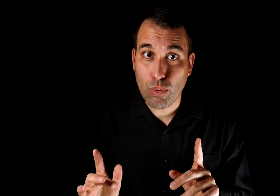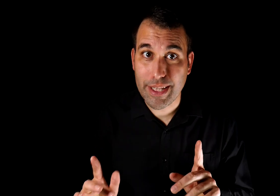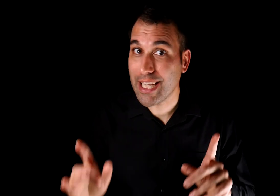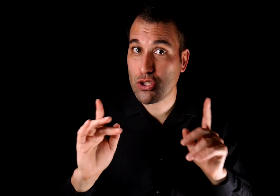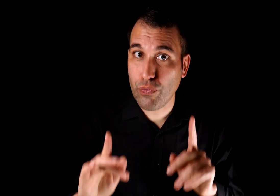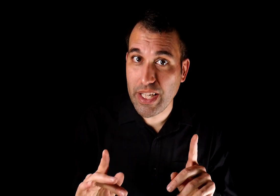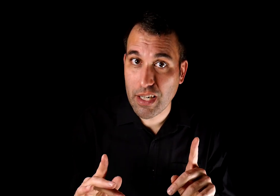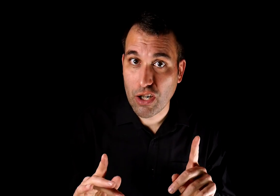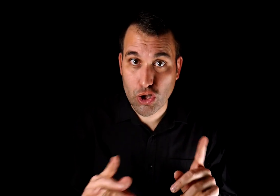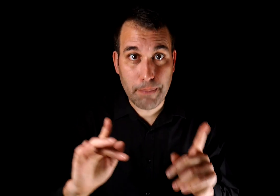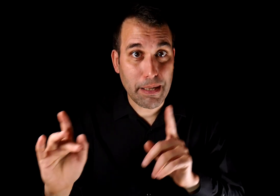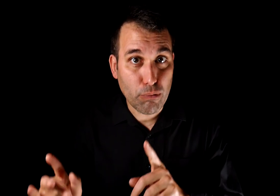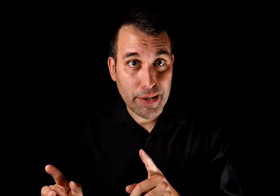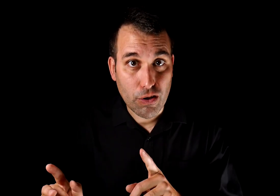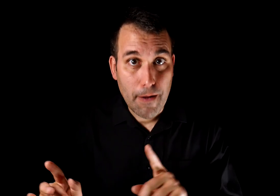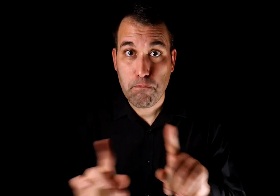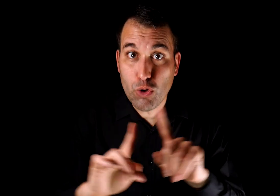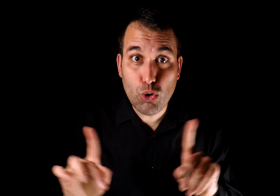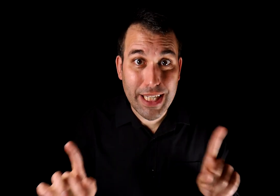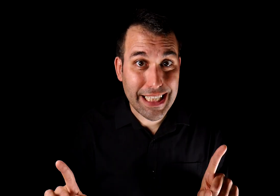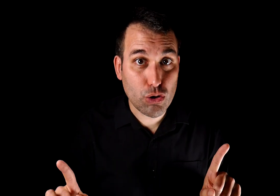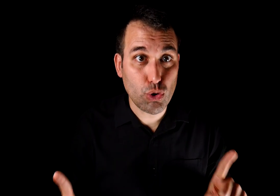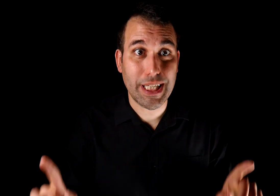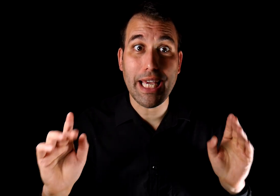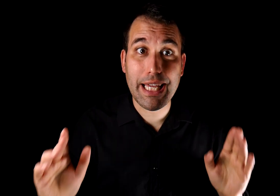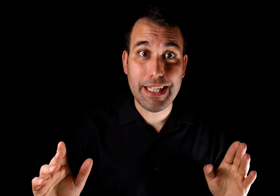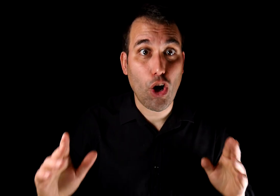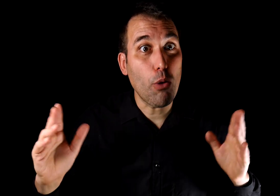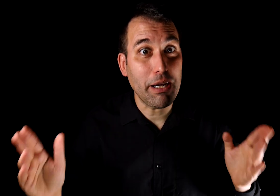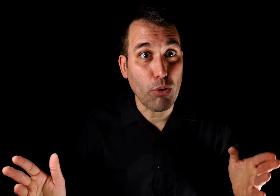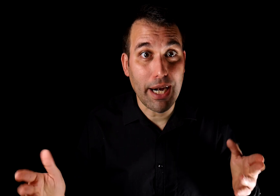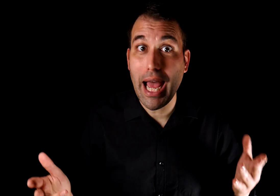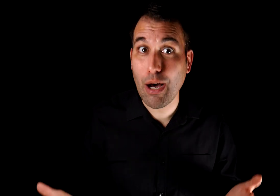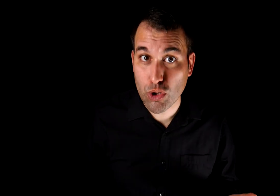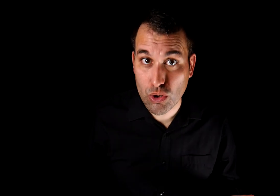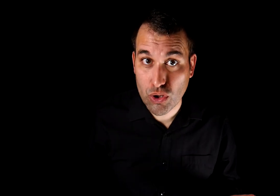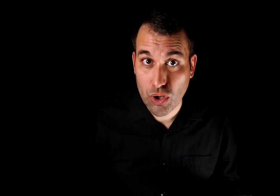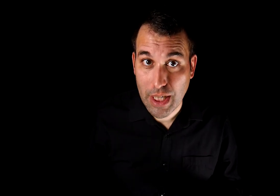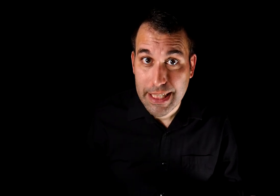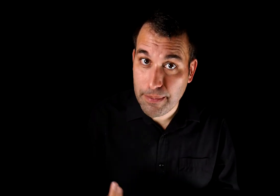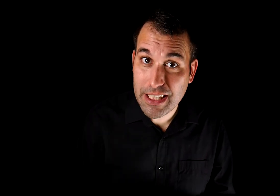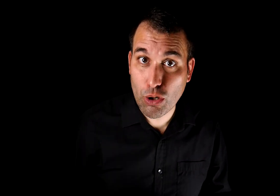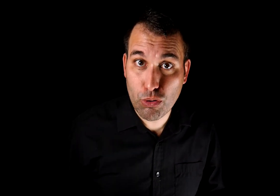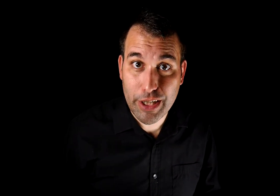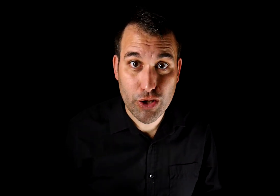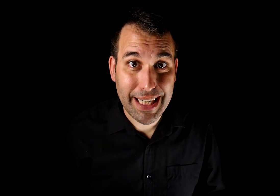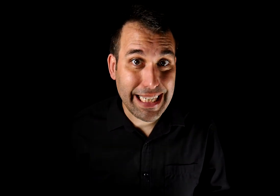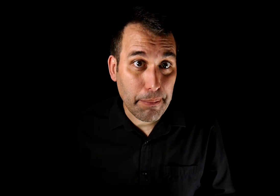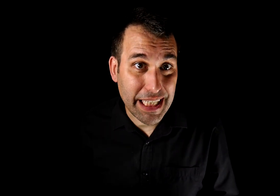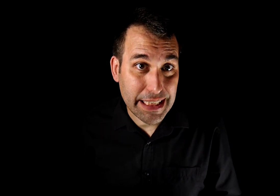cuenta que sufrir o ser manipulado nunca excusa herir o manipular a otros. Si bien es común encontrar dinámicas